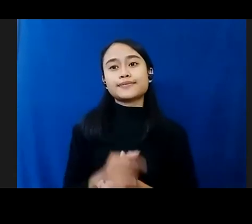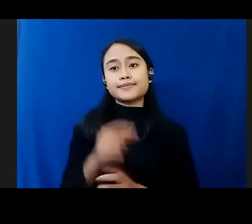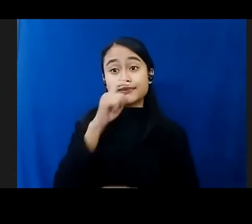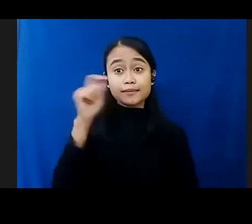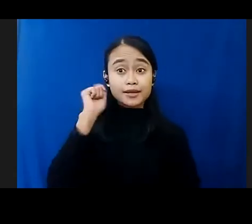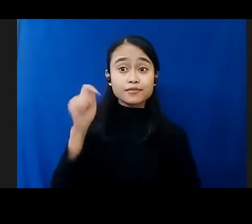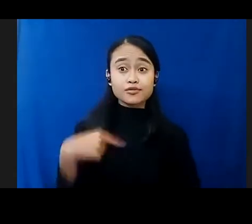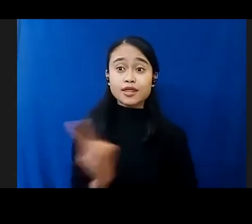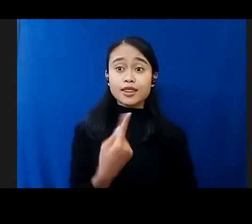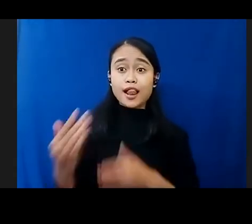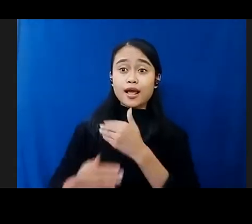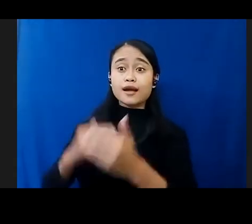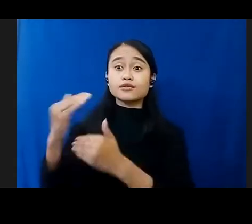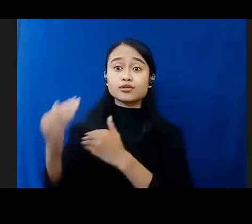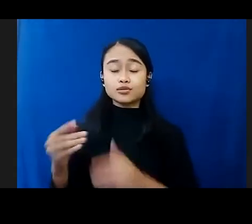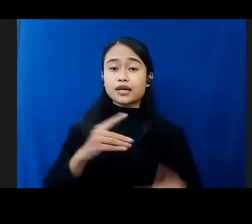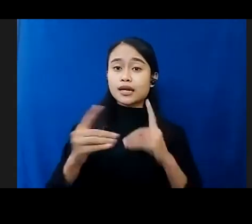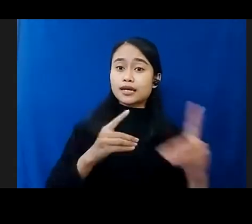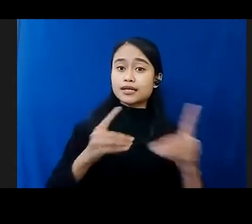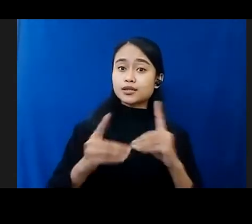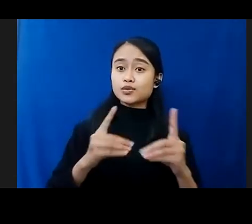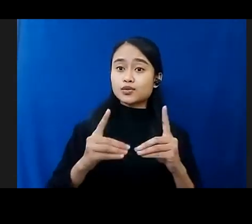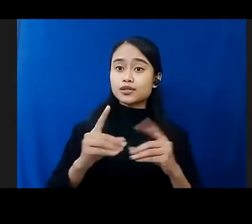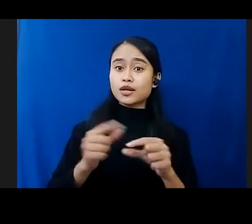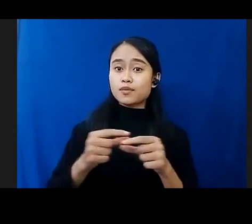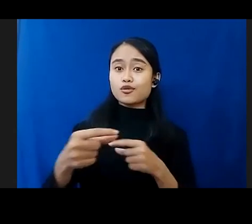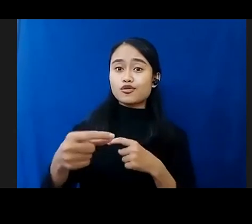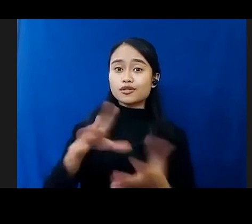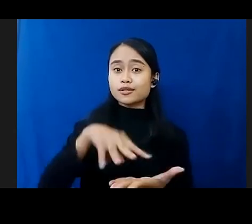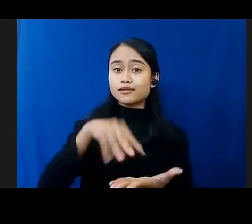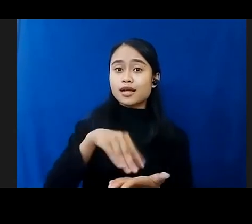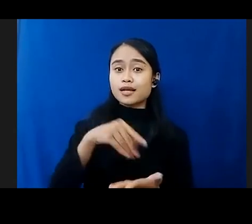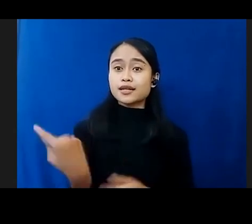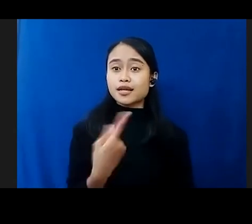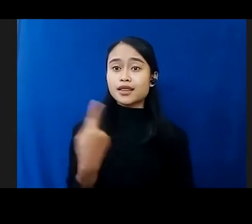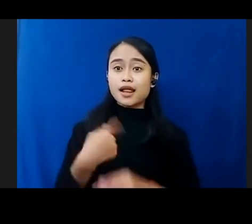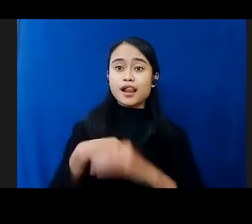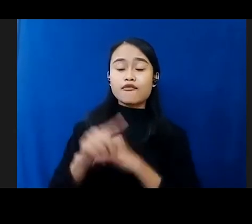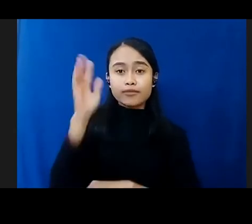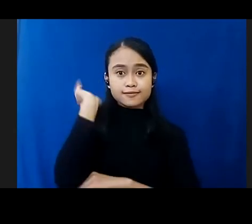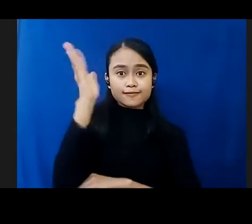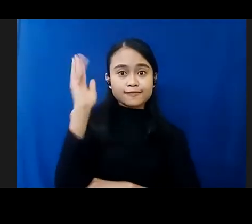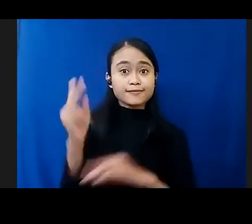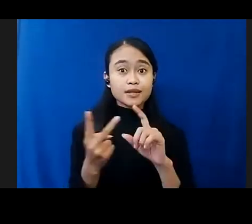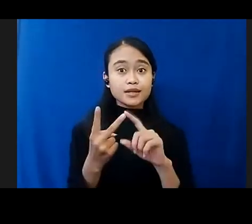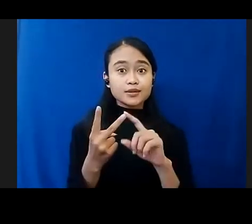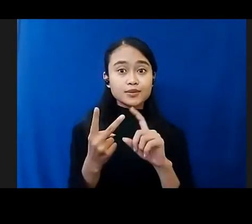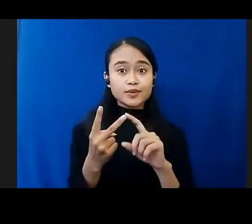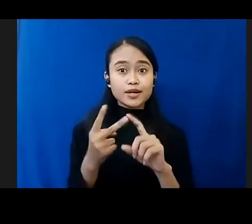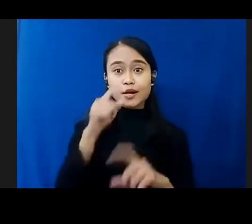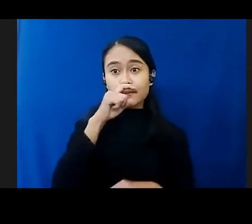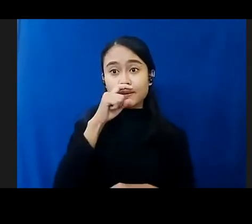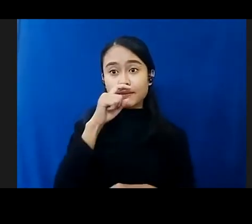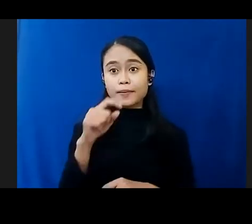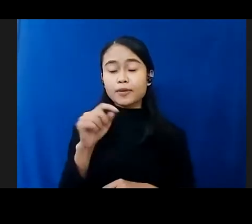Lanjutkan Lagi Diskusinya Proses Belajar Kita Dari Narasumber Kita Yang Kedua Pada Kali